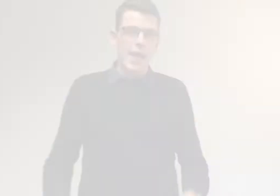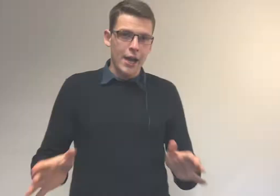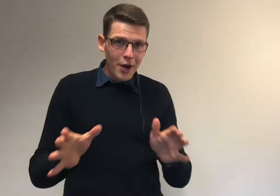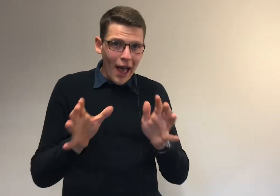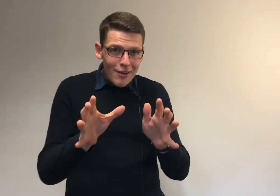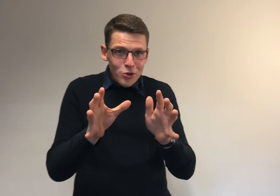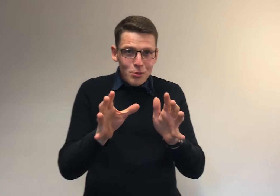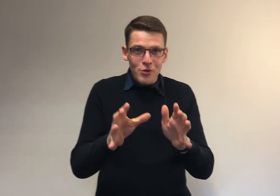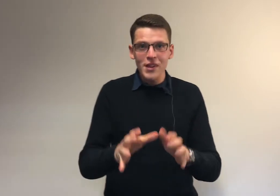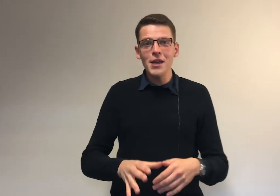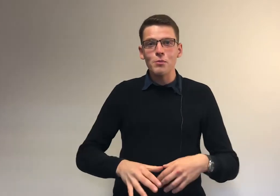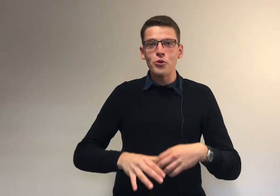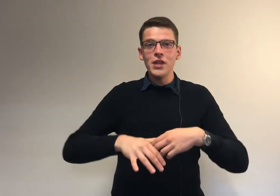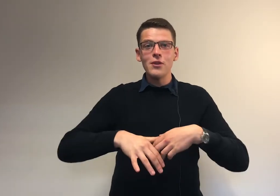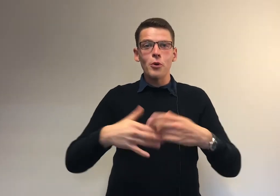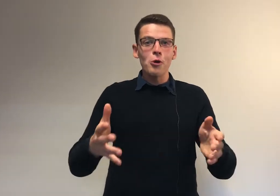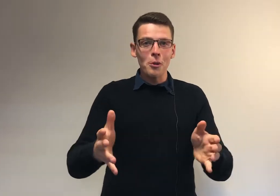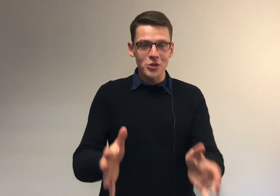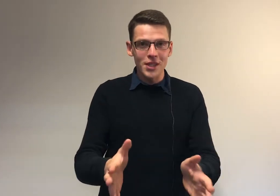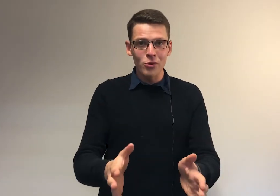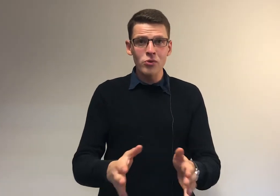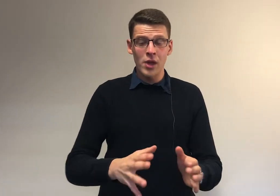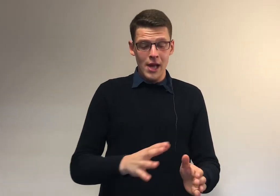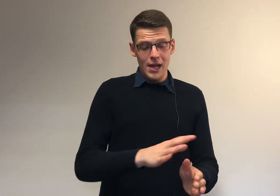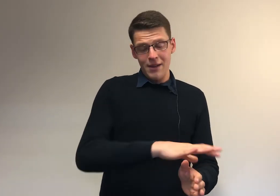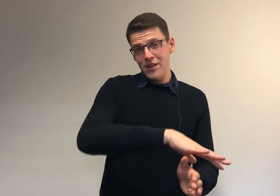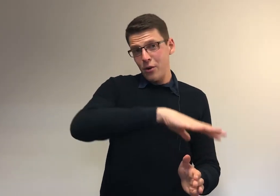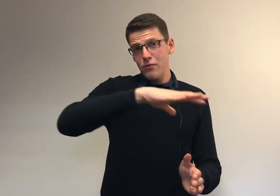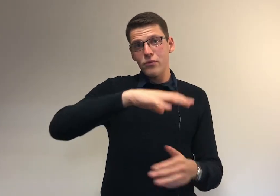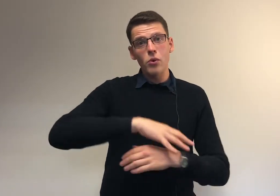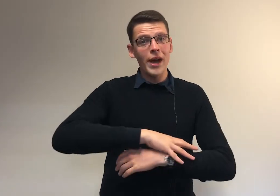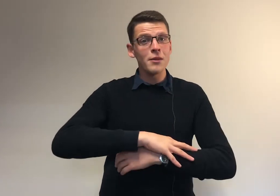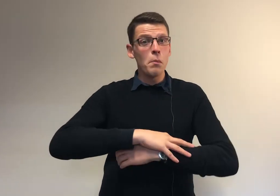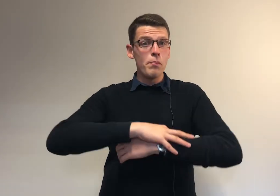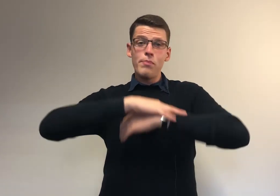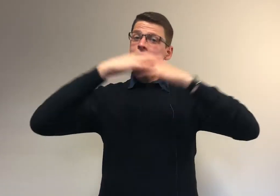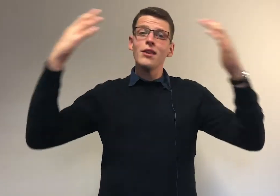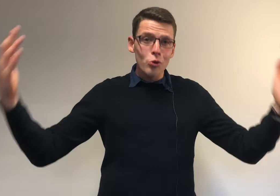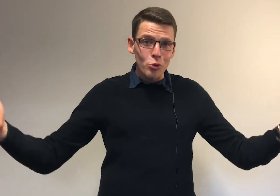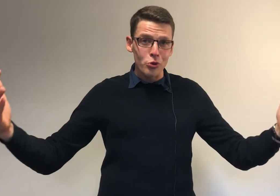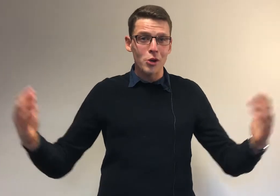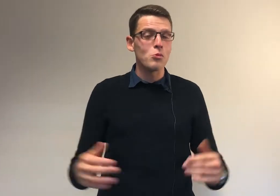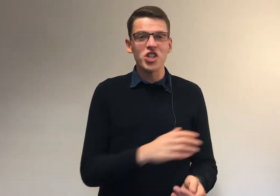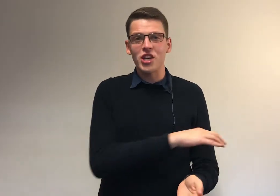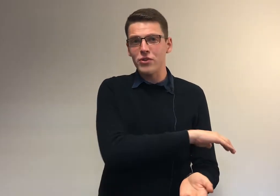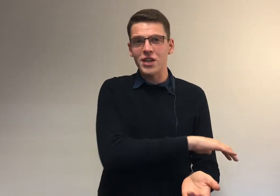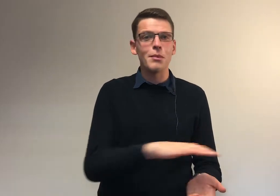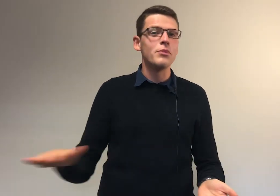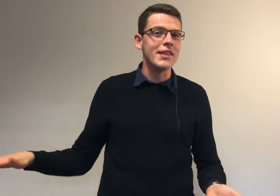Alors avant de commencer, petit spoiler, petite annonce, les vidéos vont être pleines de trucs. Alors moi je dis chaque fois, c'est comme un pizza